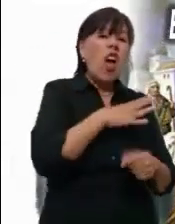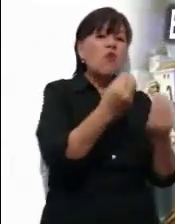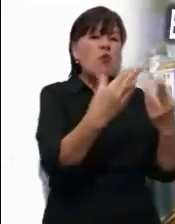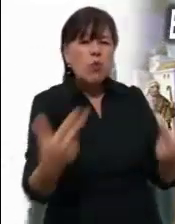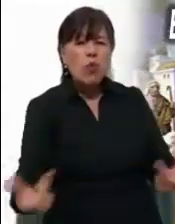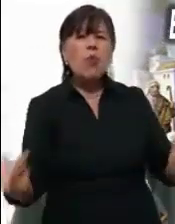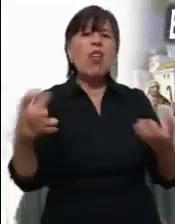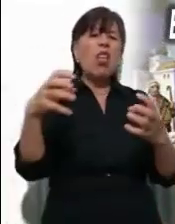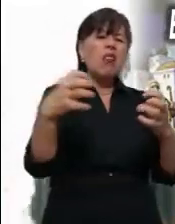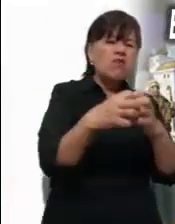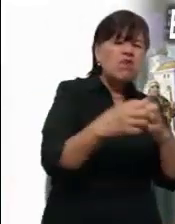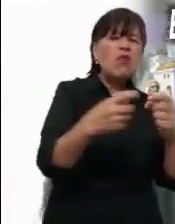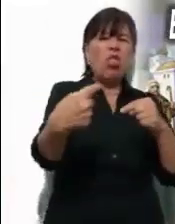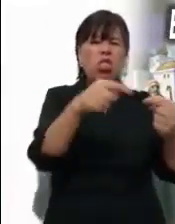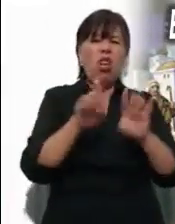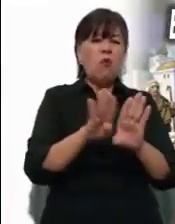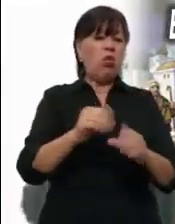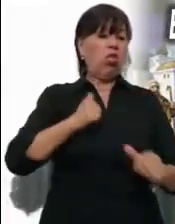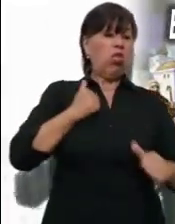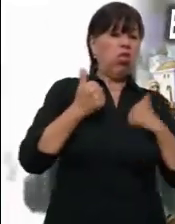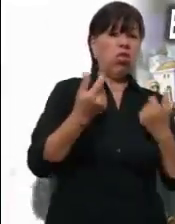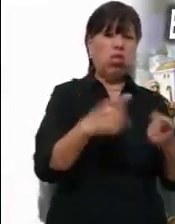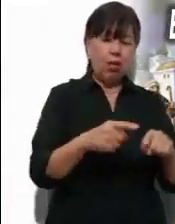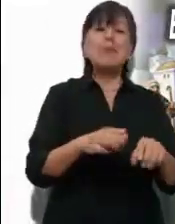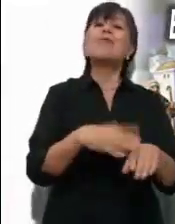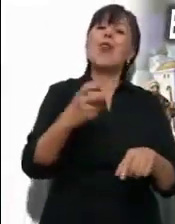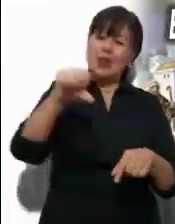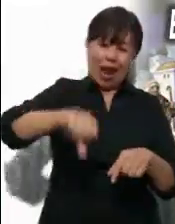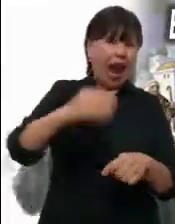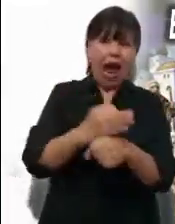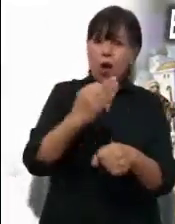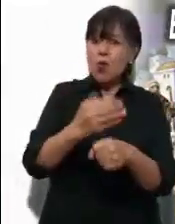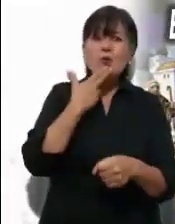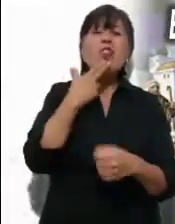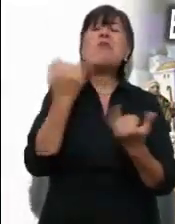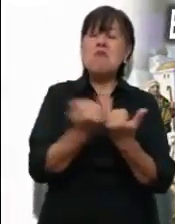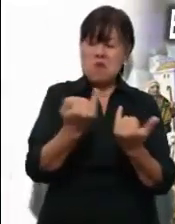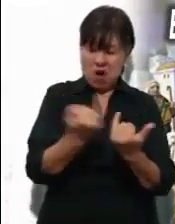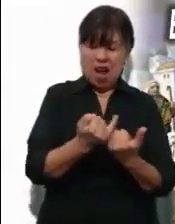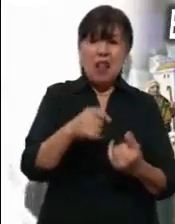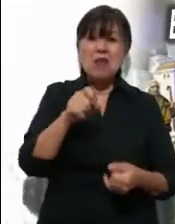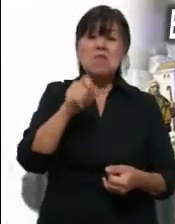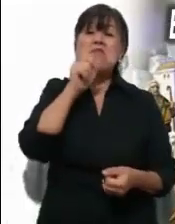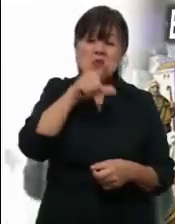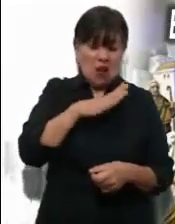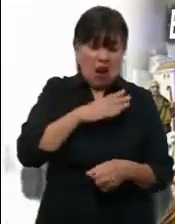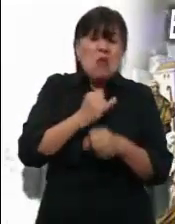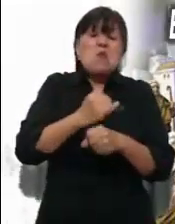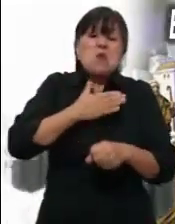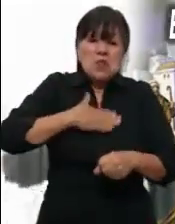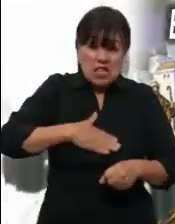tiranizan y oprimen, también tiene hoy su actualidad. Se dan estas injusticias y